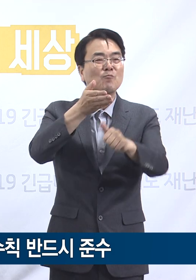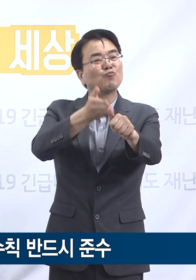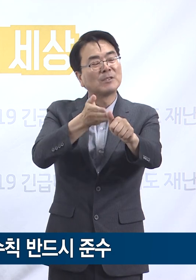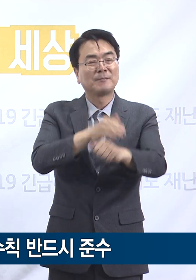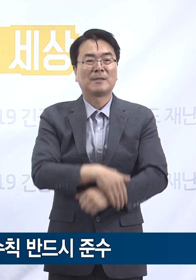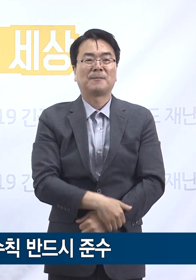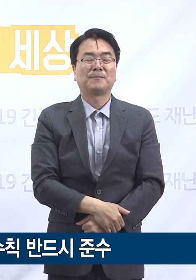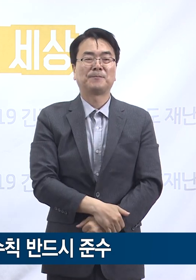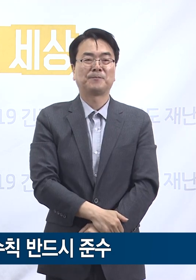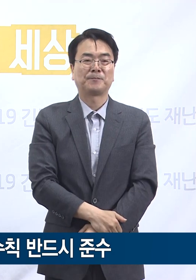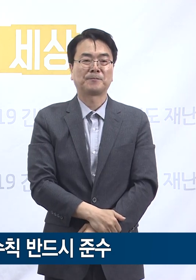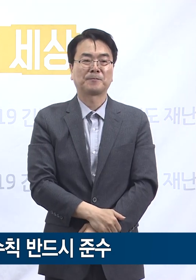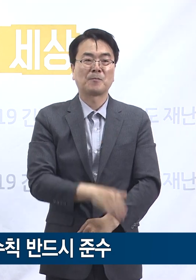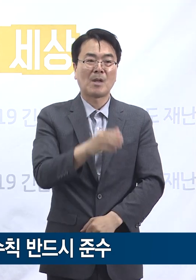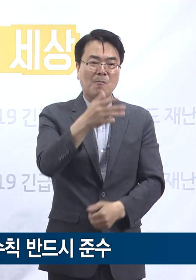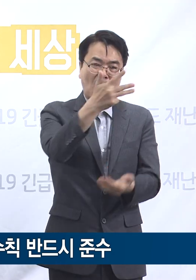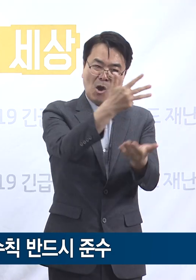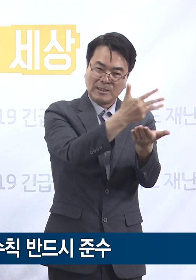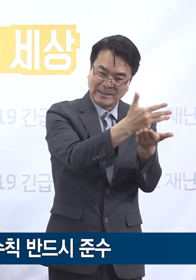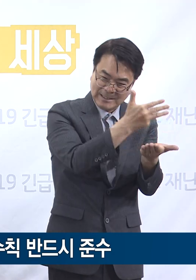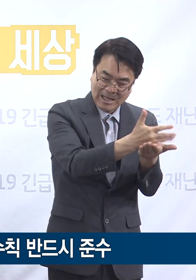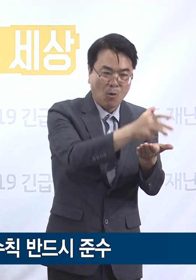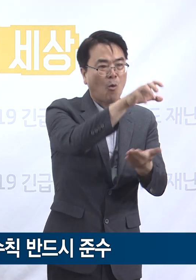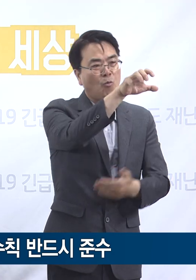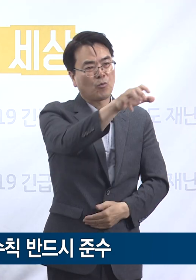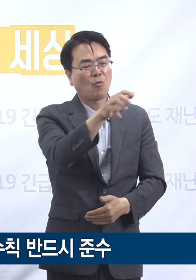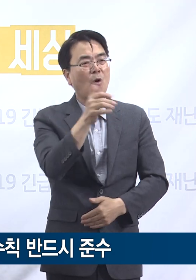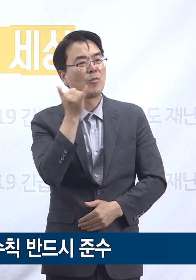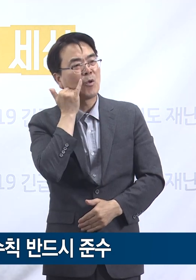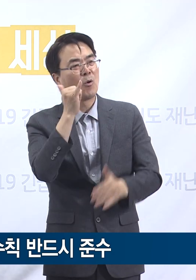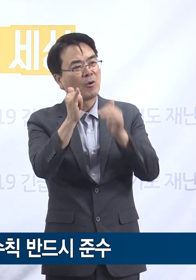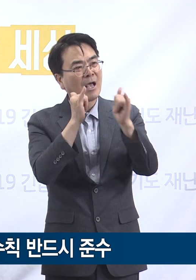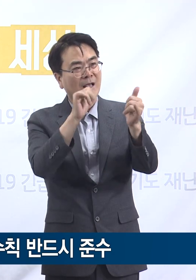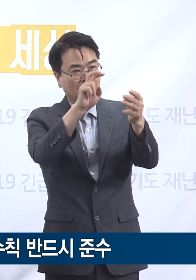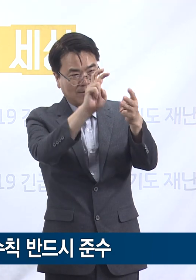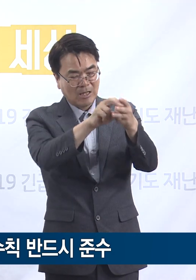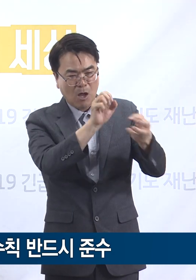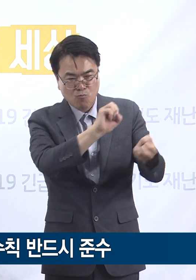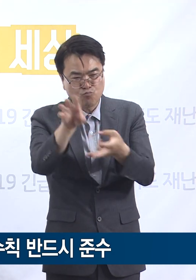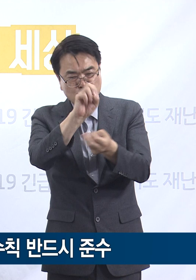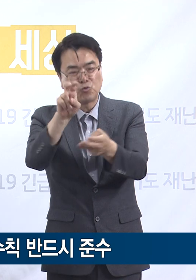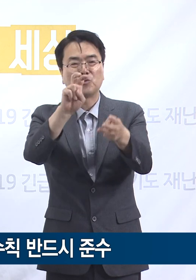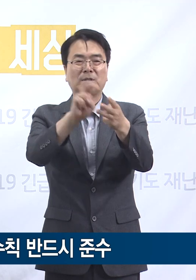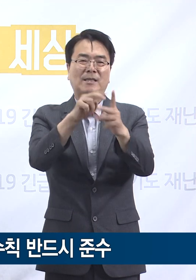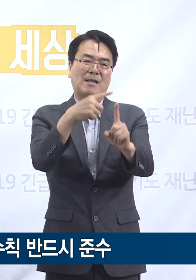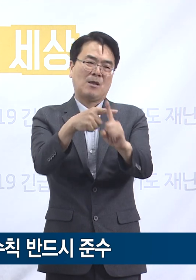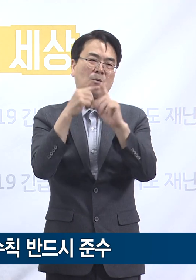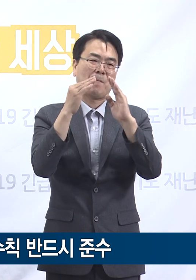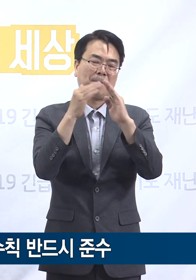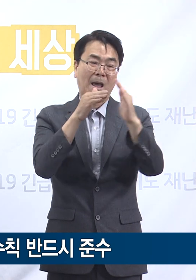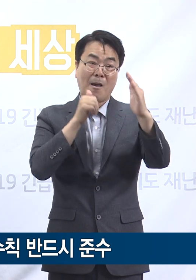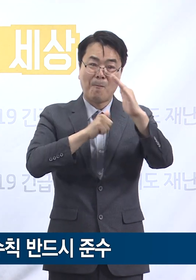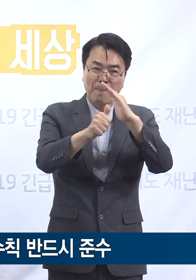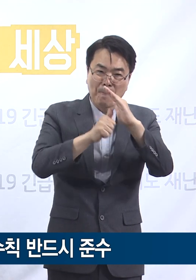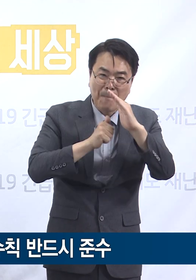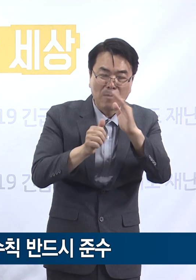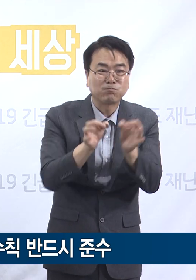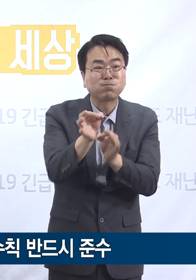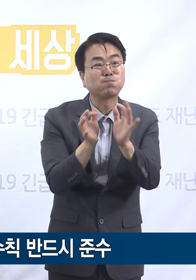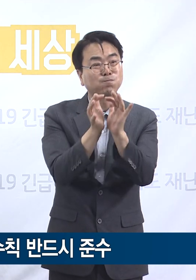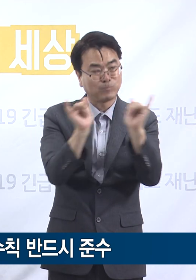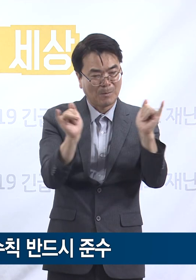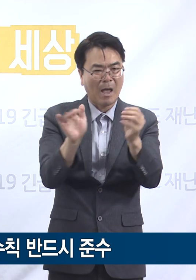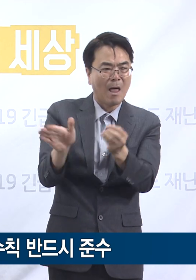이티온 클럽, 콜센터, 물류센터, 교회, 방문판매 영업장,